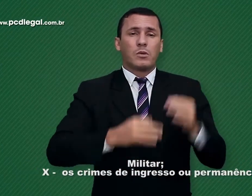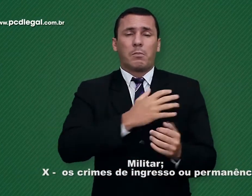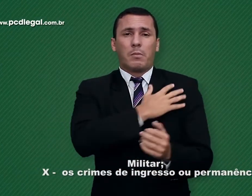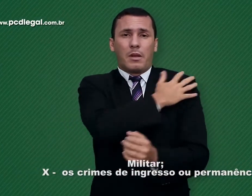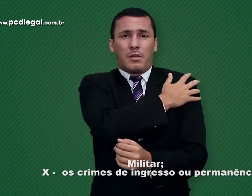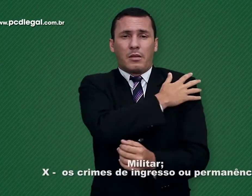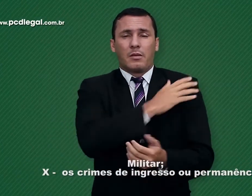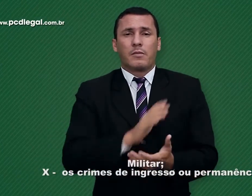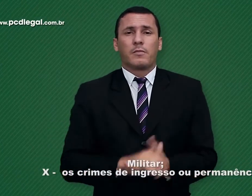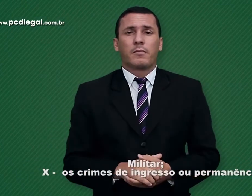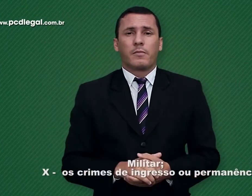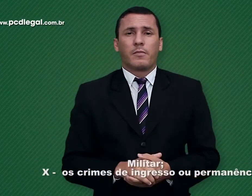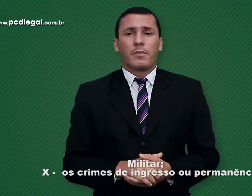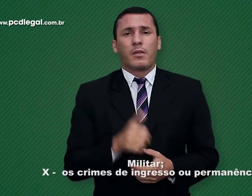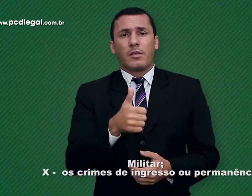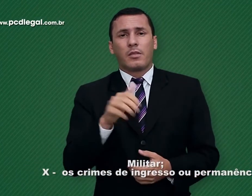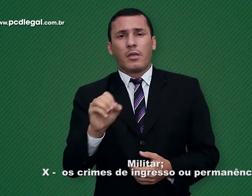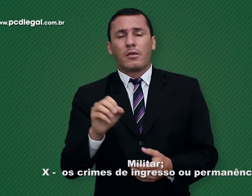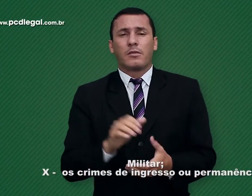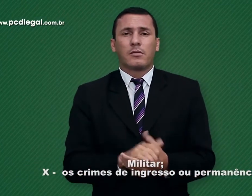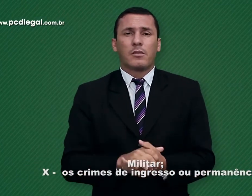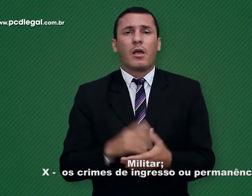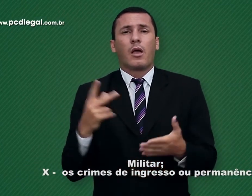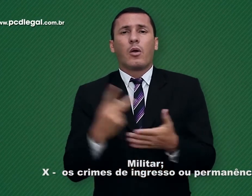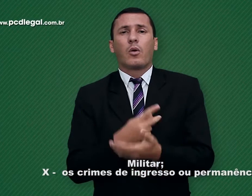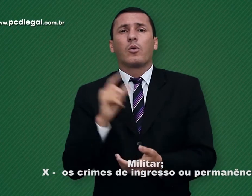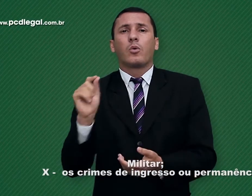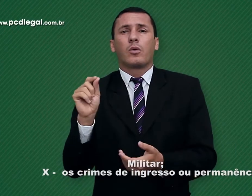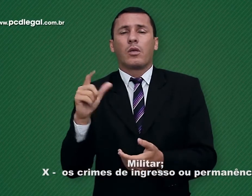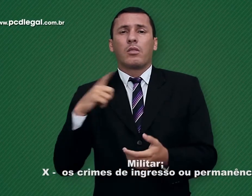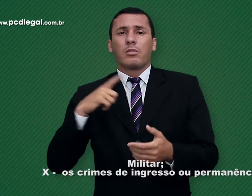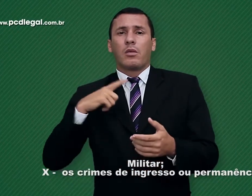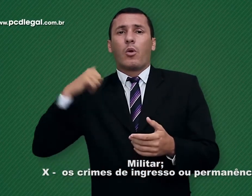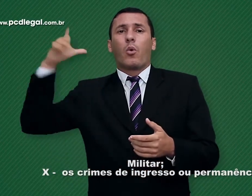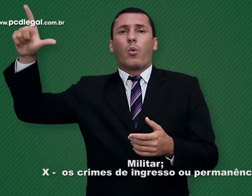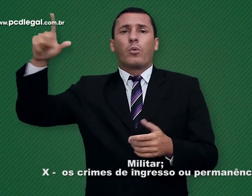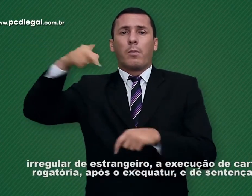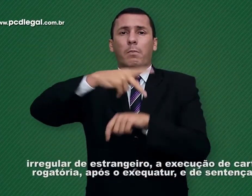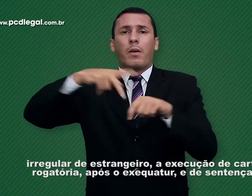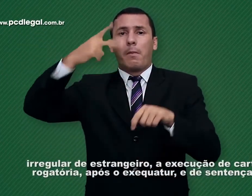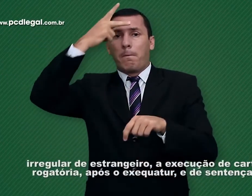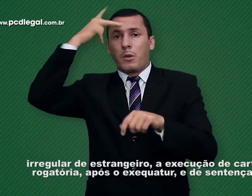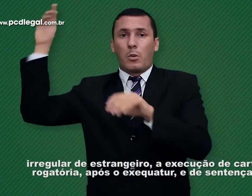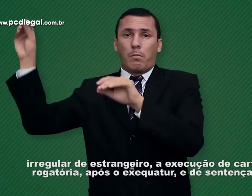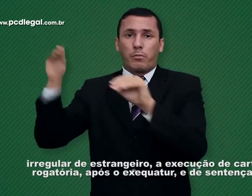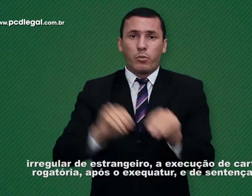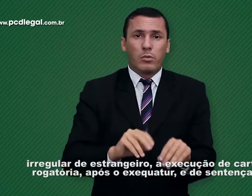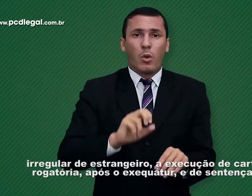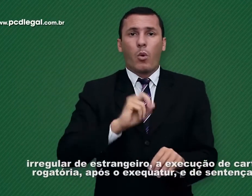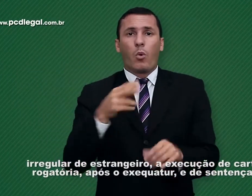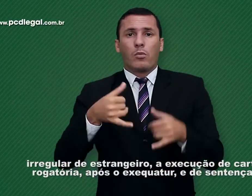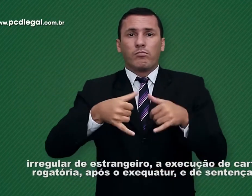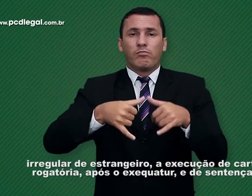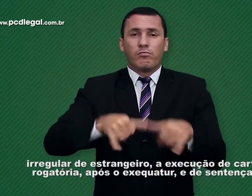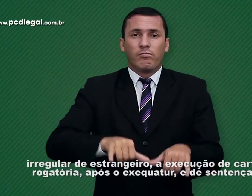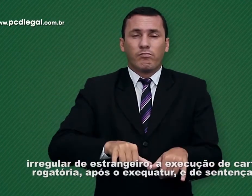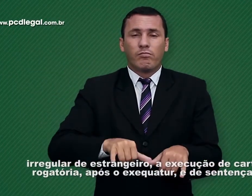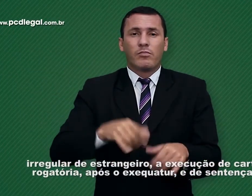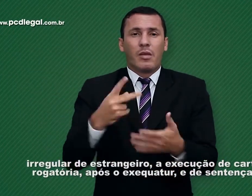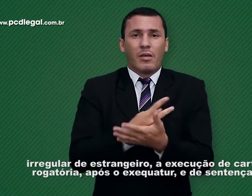militar. 10. Os crimes de ingresso ou permanência irregular de estrangeiro. A execução de